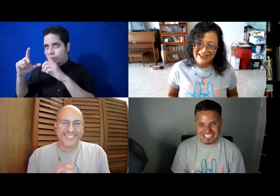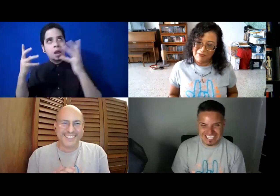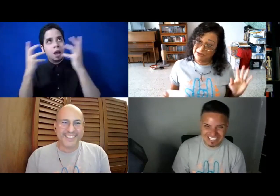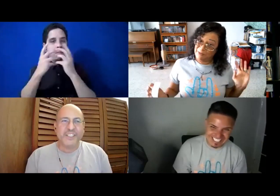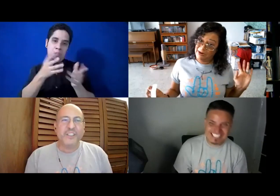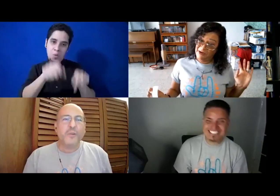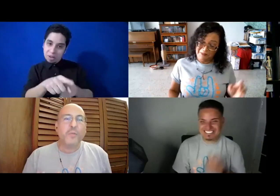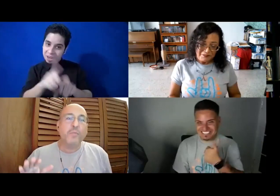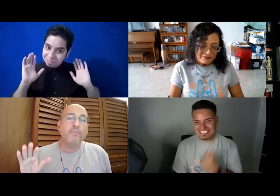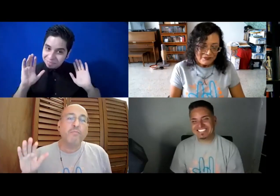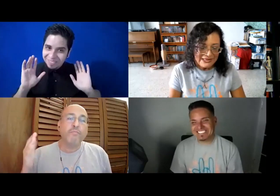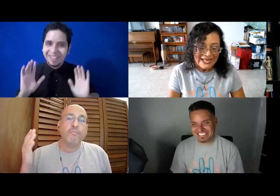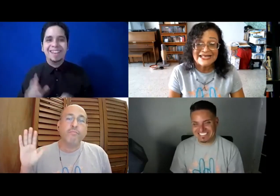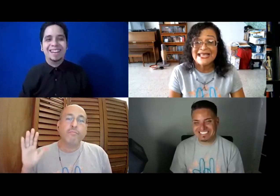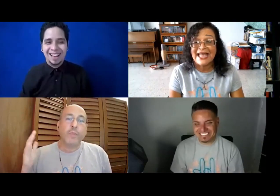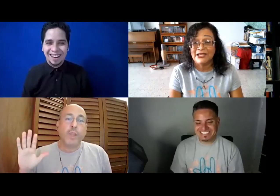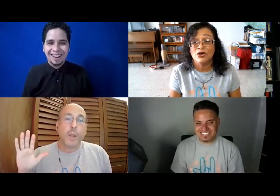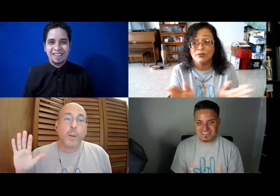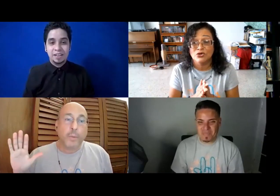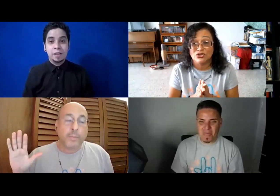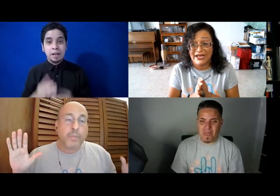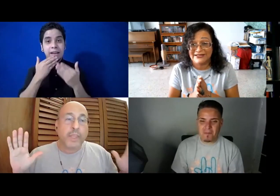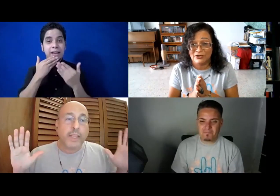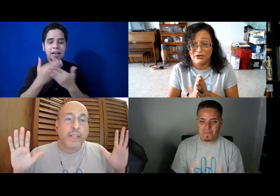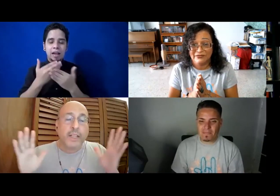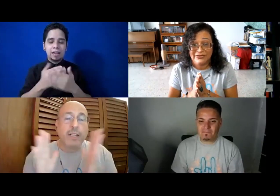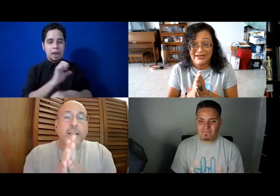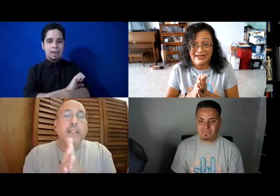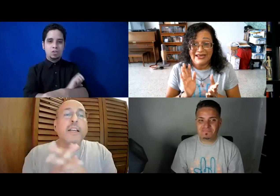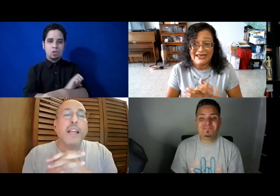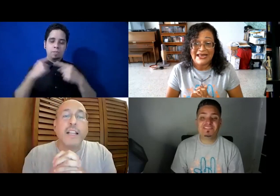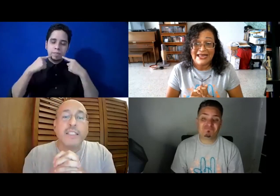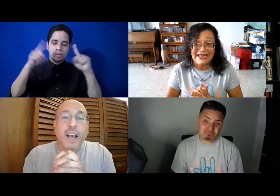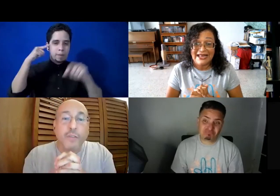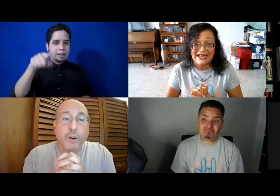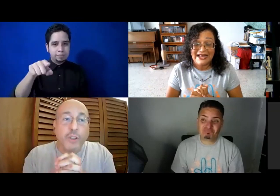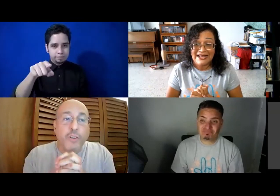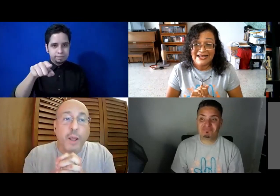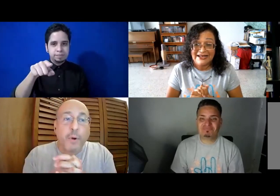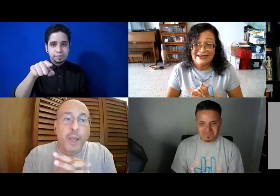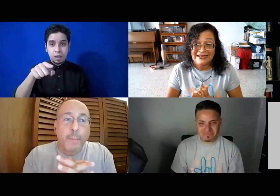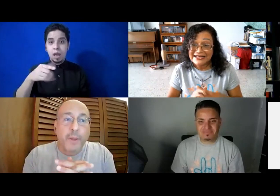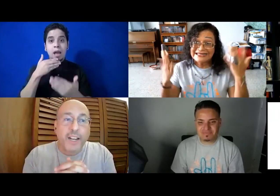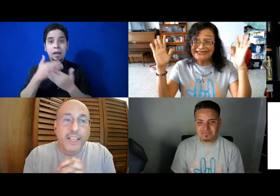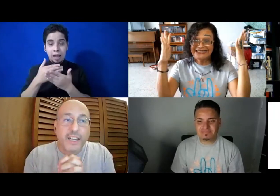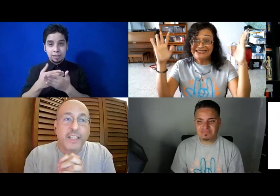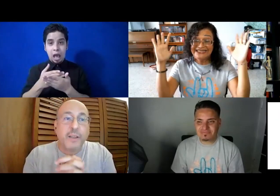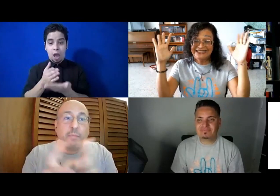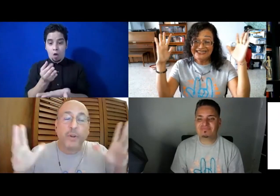Porque bueno, gracias Eño, mucho éxito. Gracias al Fondo Flamboyant para las Artes por